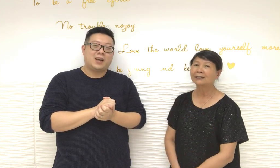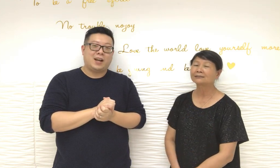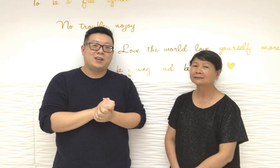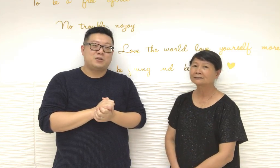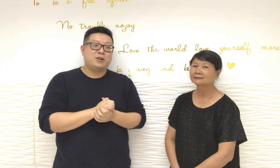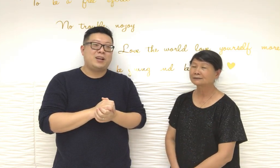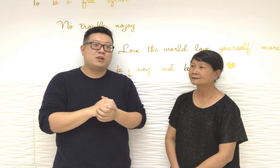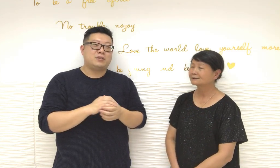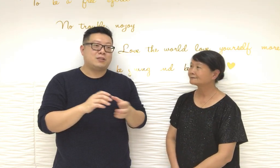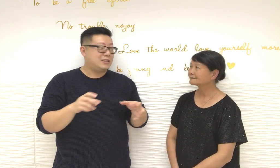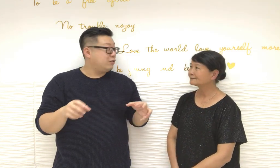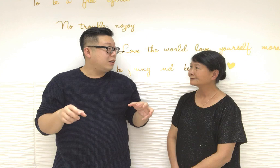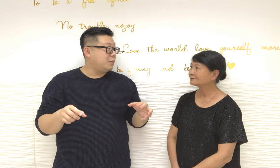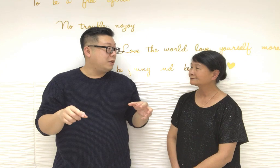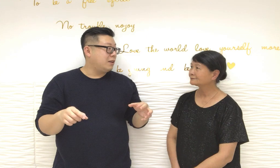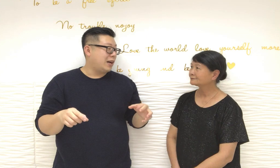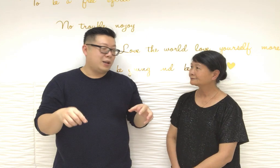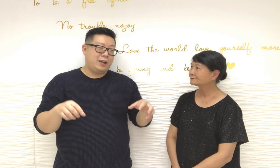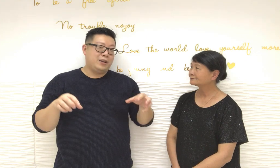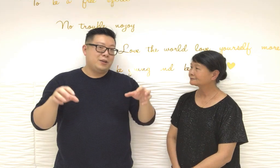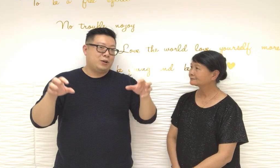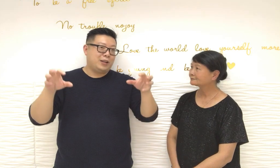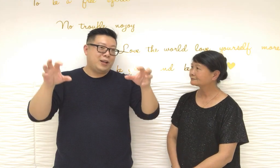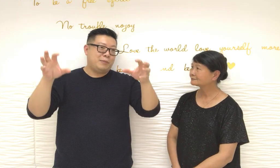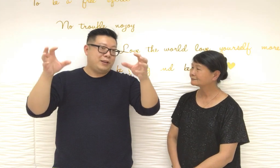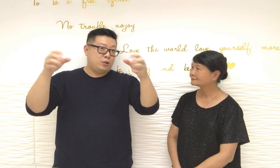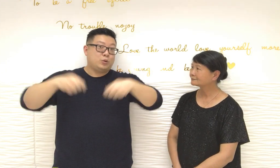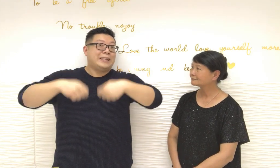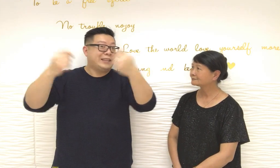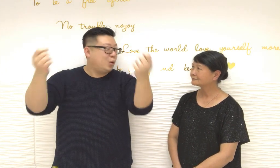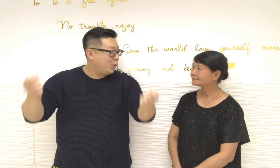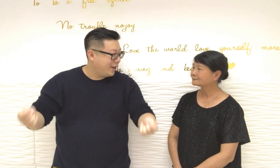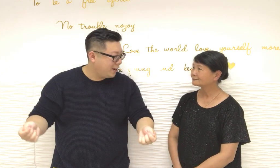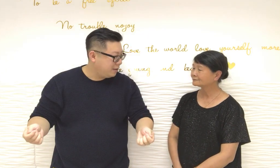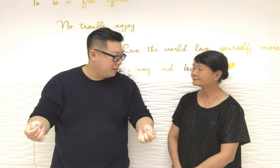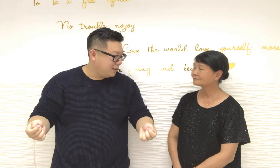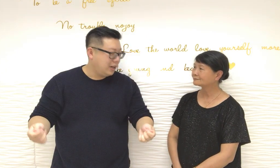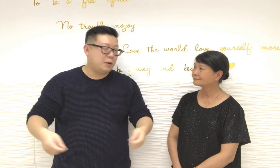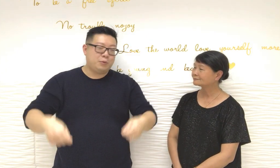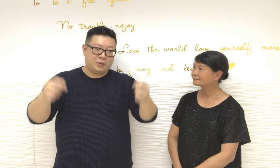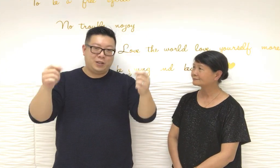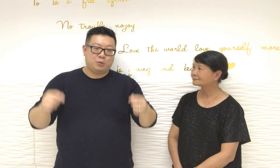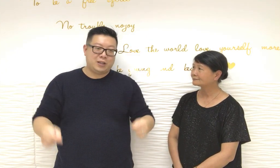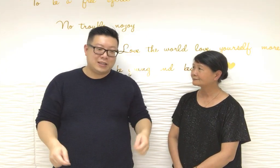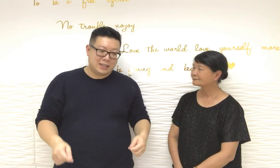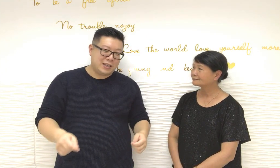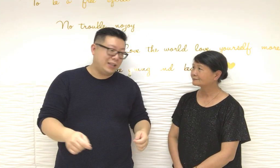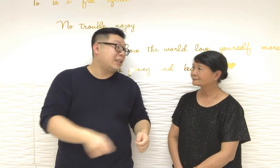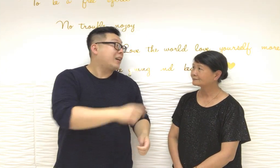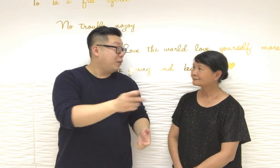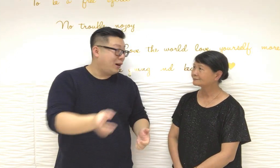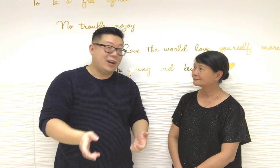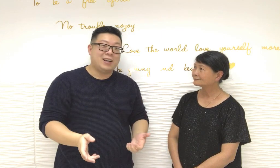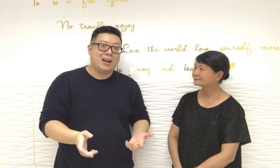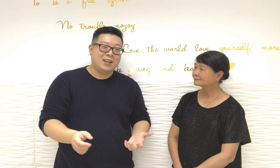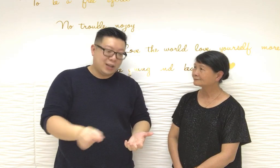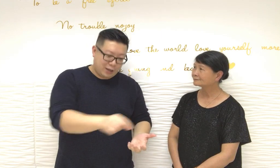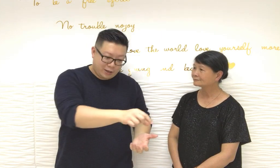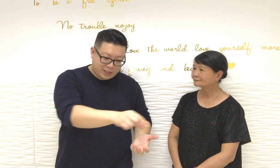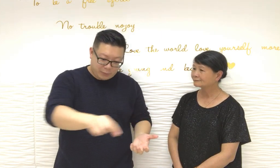所以我試過我們是用電腦的對用電腦其實可以的話是貼